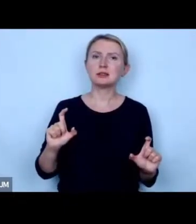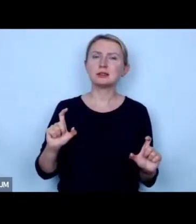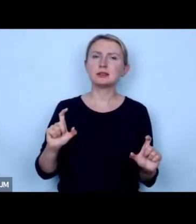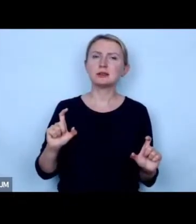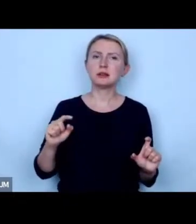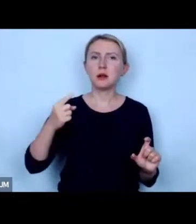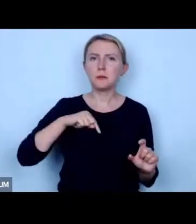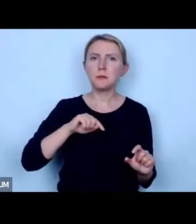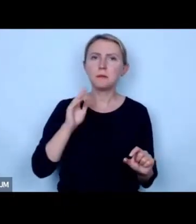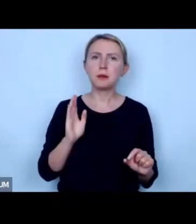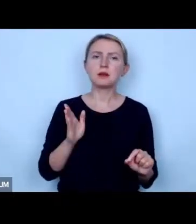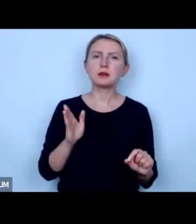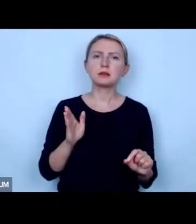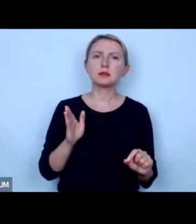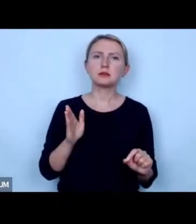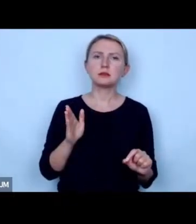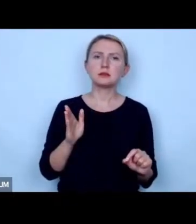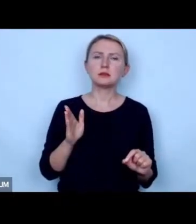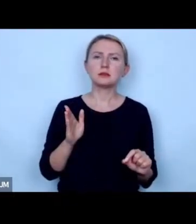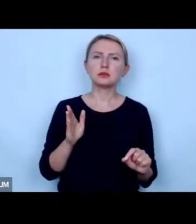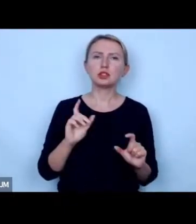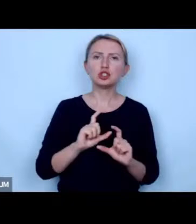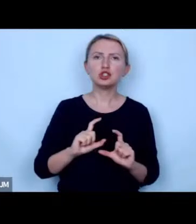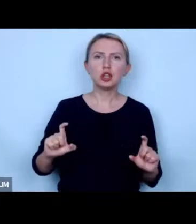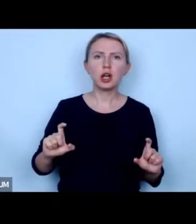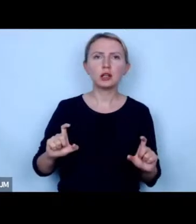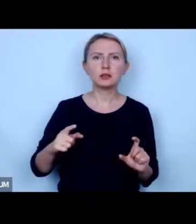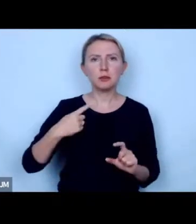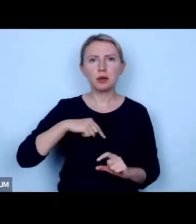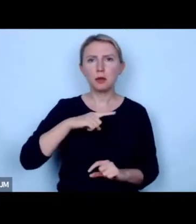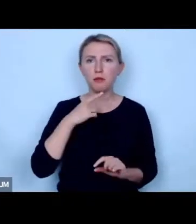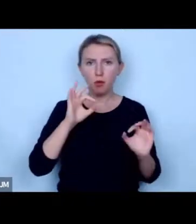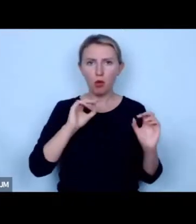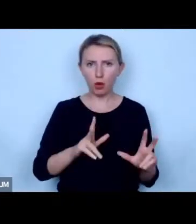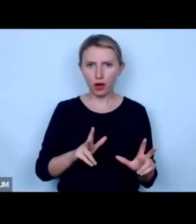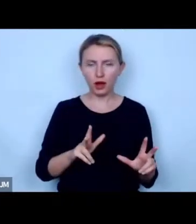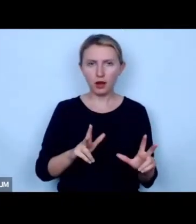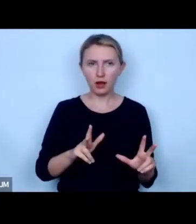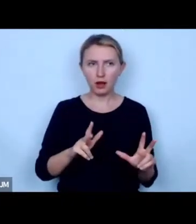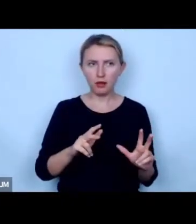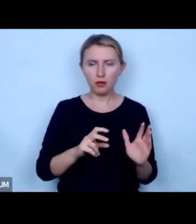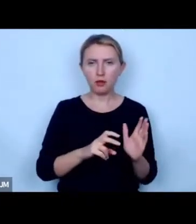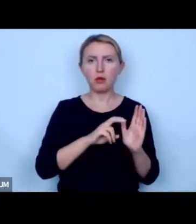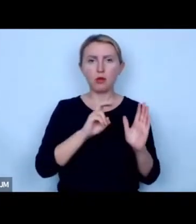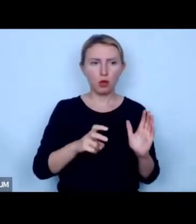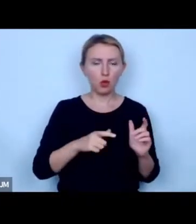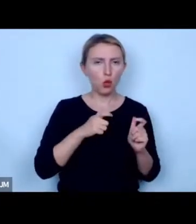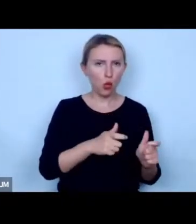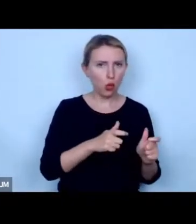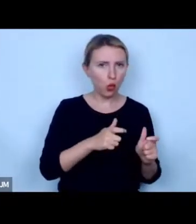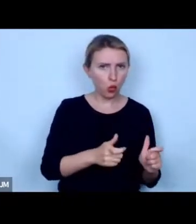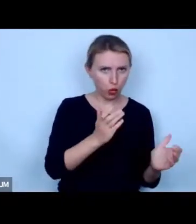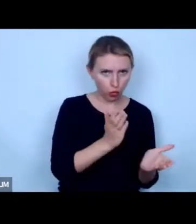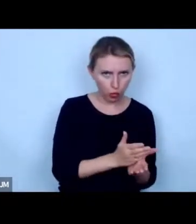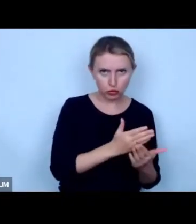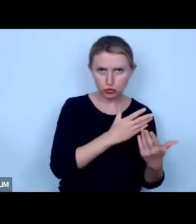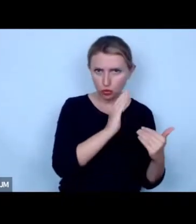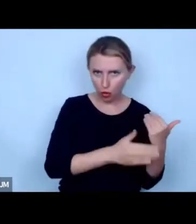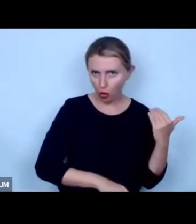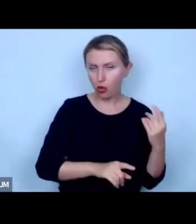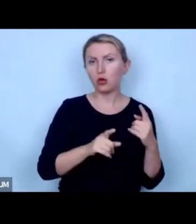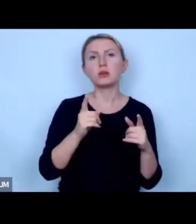dojdziemy do tego do tego czasu gdzie powiemy ok odeszliśmy od chowu klatkowego odeszliśmy od